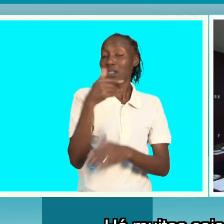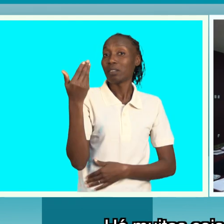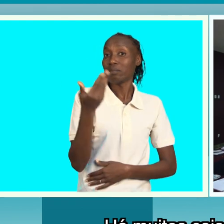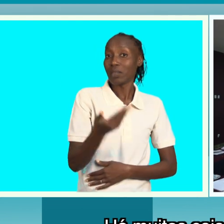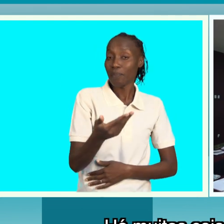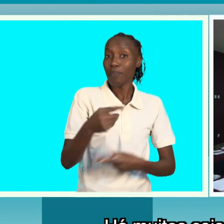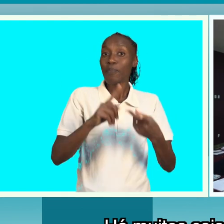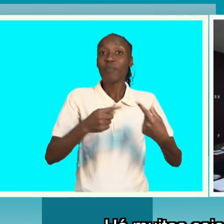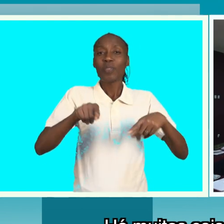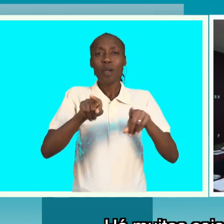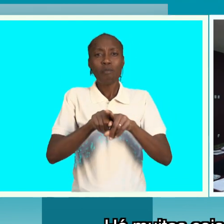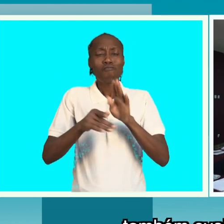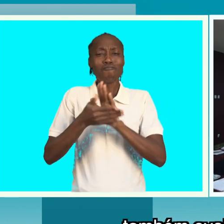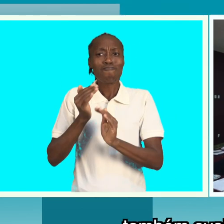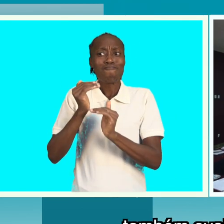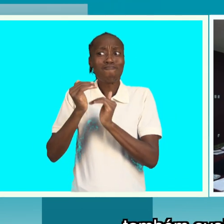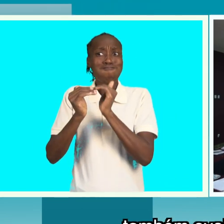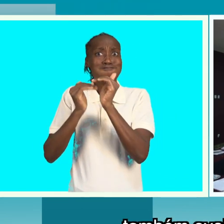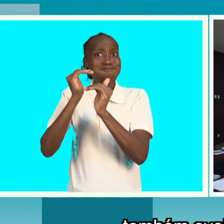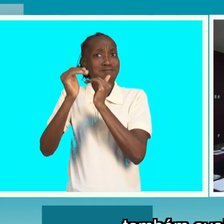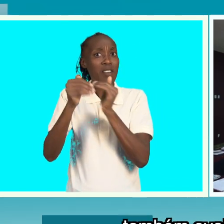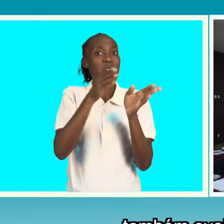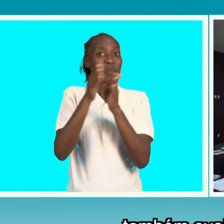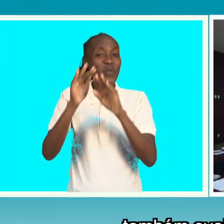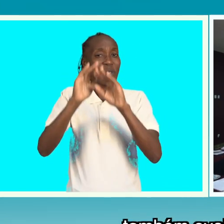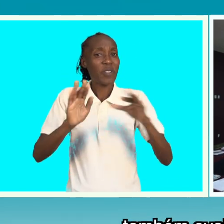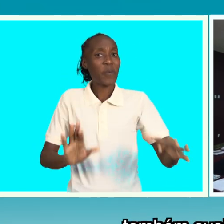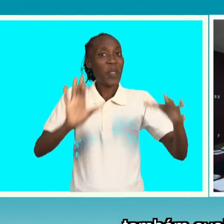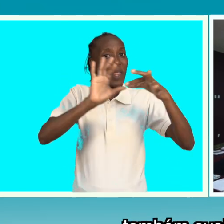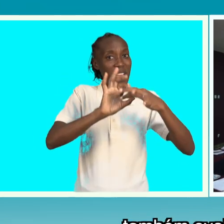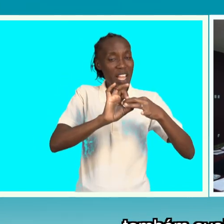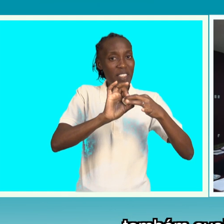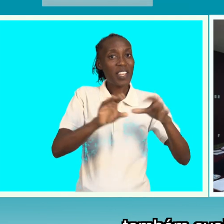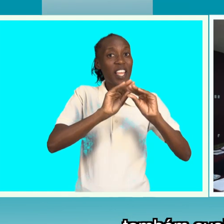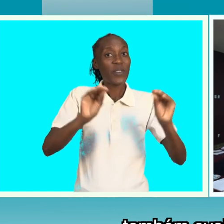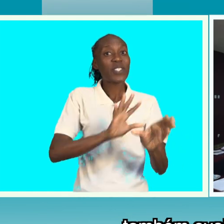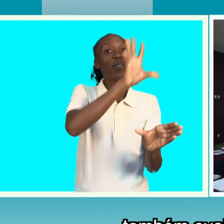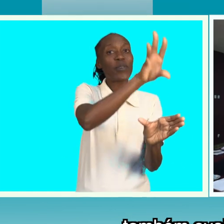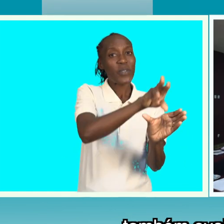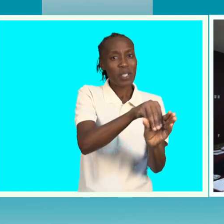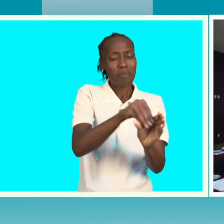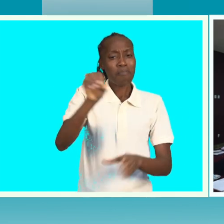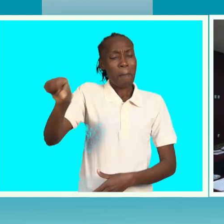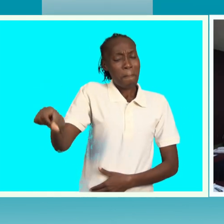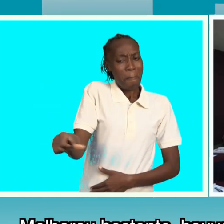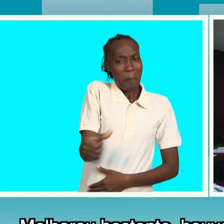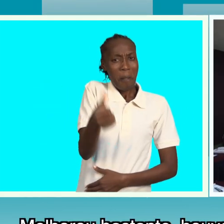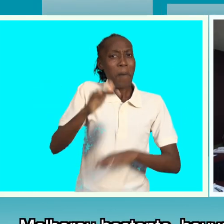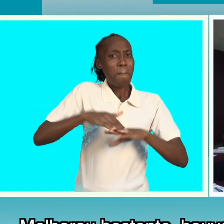de língua de sinais. Também evoluiu o pessoal que esteve ligado à educação inclusiva. Não, de fato, melhorou